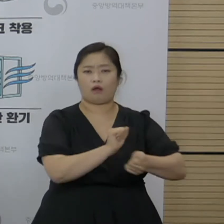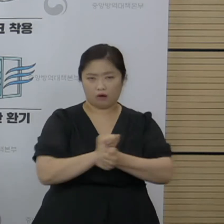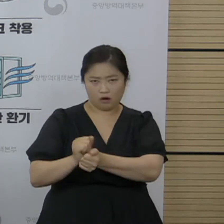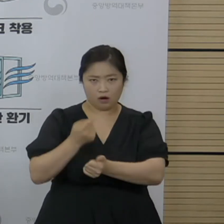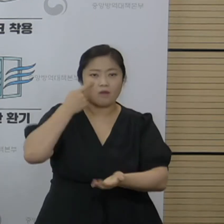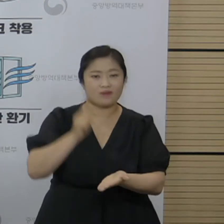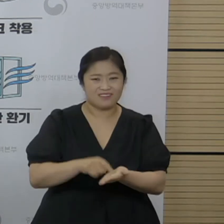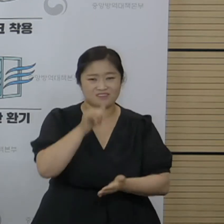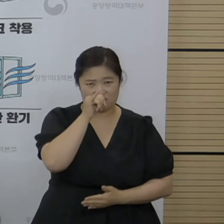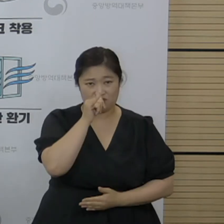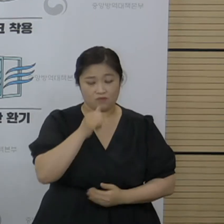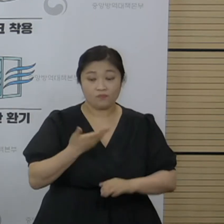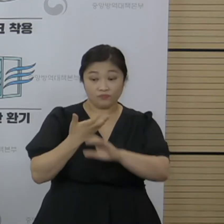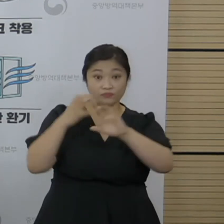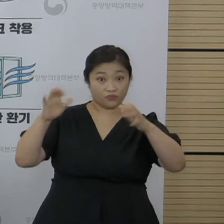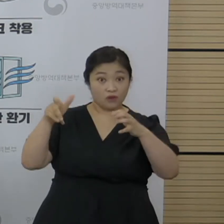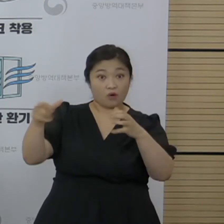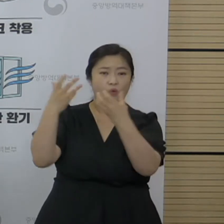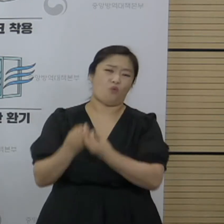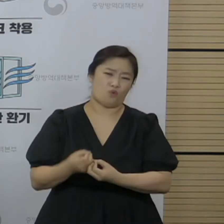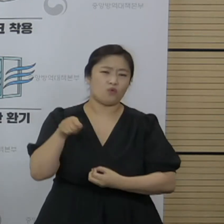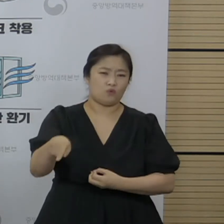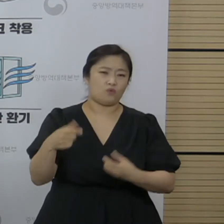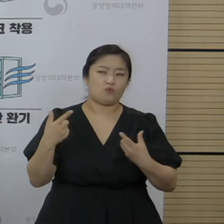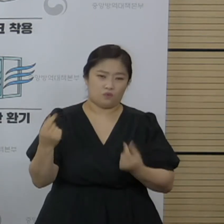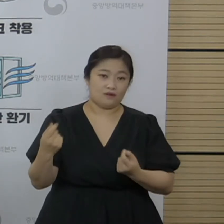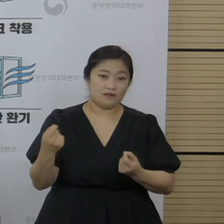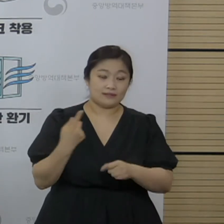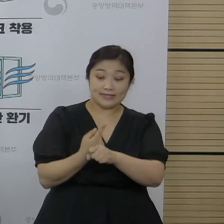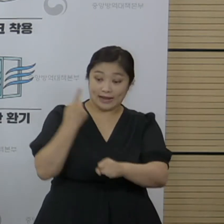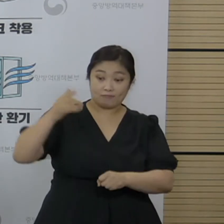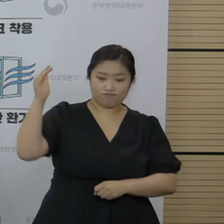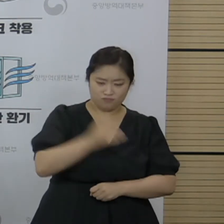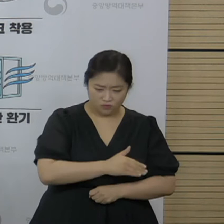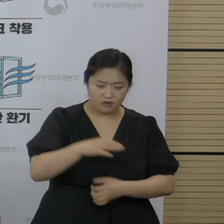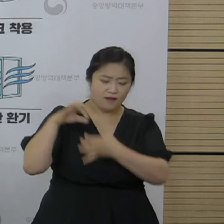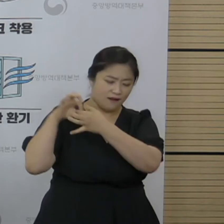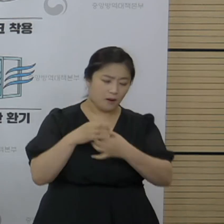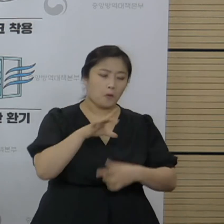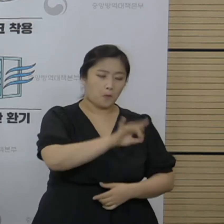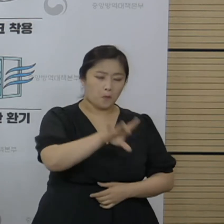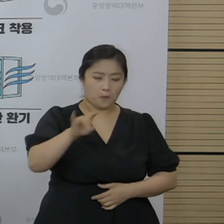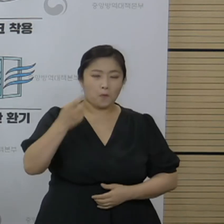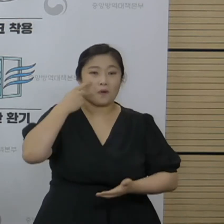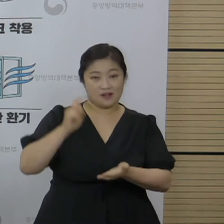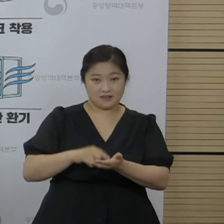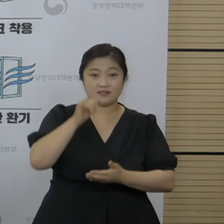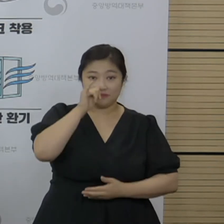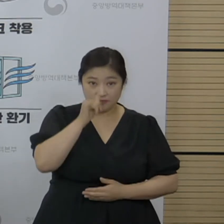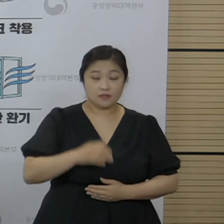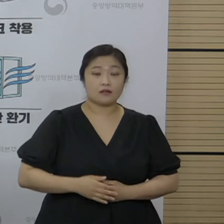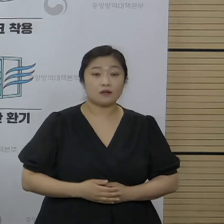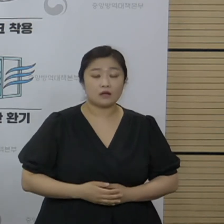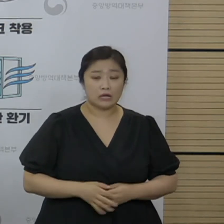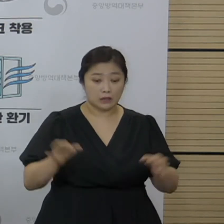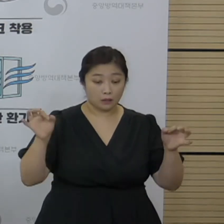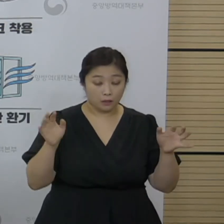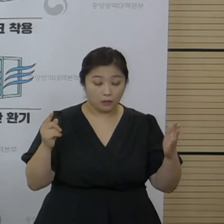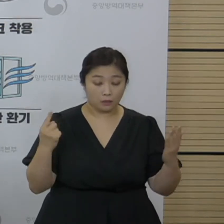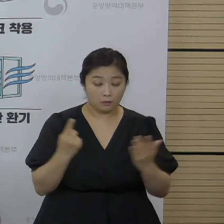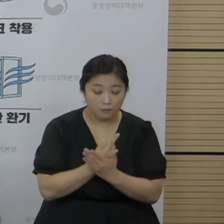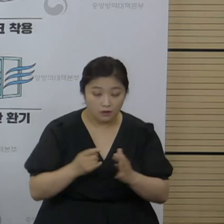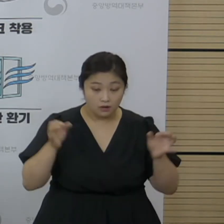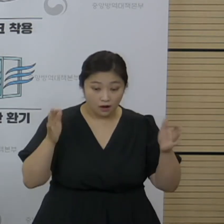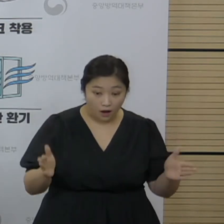사례가 있습니다. 외국에서도 이런 사례들은 작년부터 종종 확인되고 있습니다. 짧은 접촉